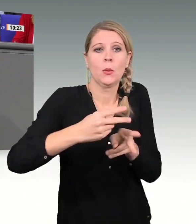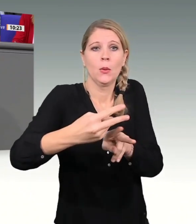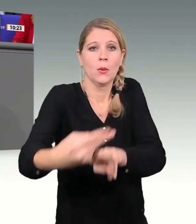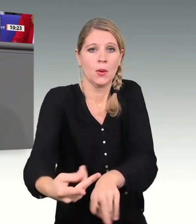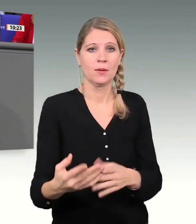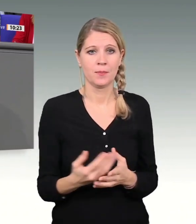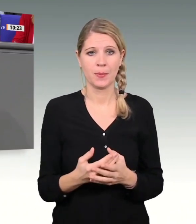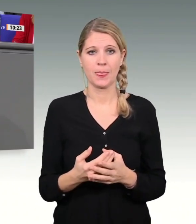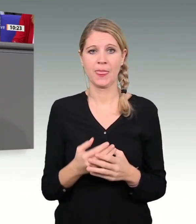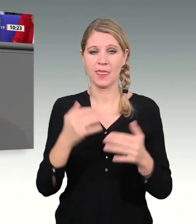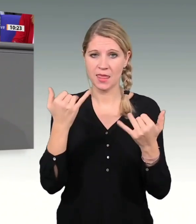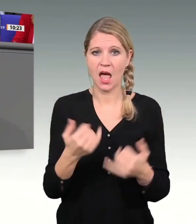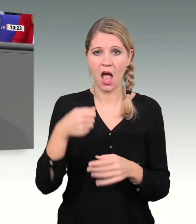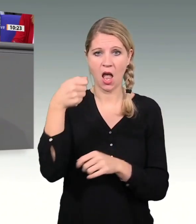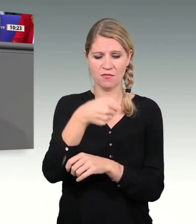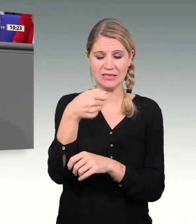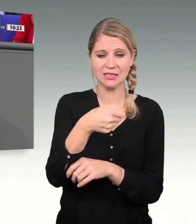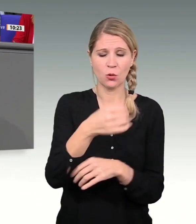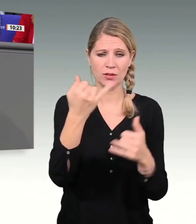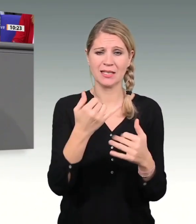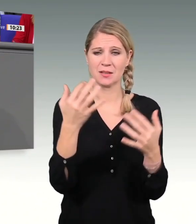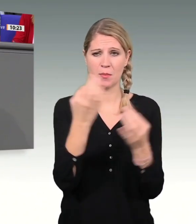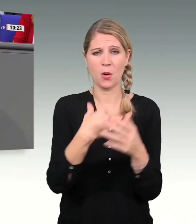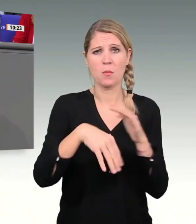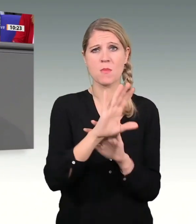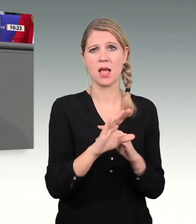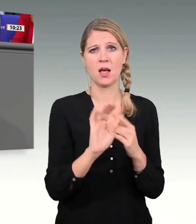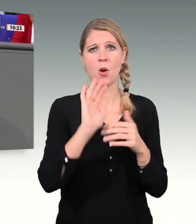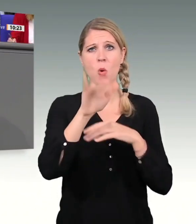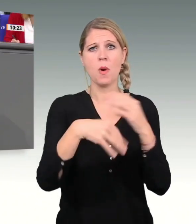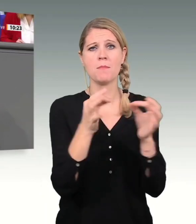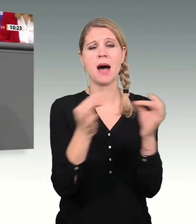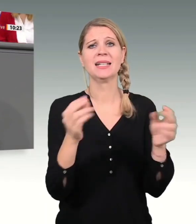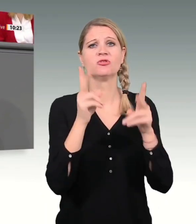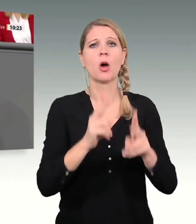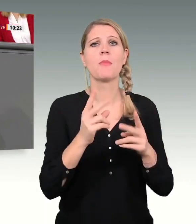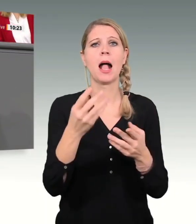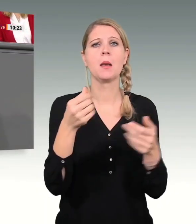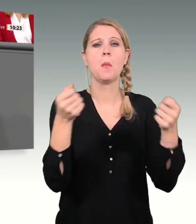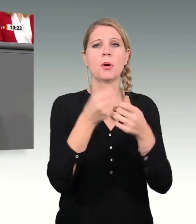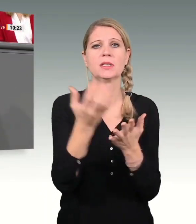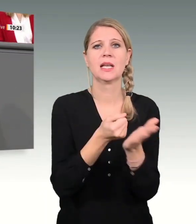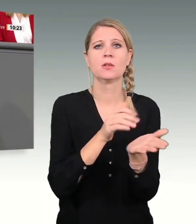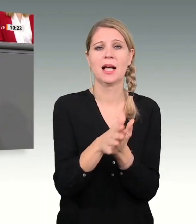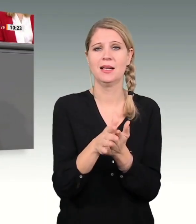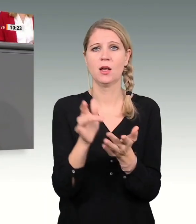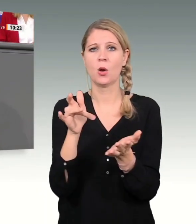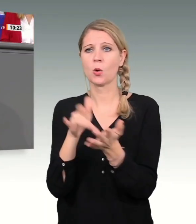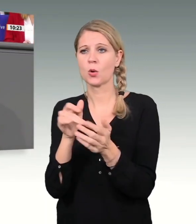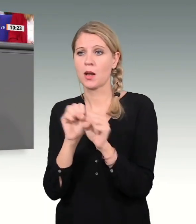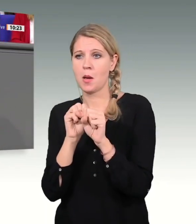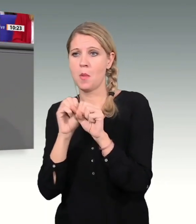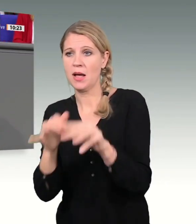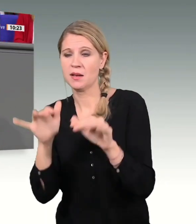Maß eines Bundeshaushalts hinausgehen. Neben der Pandemie geht es um Transformation und Wachstum